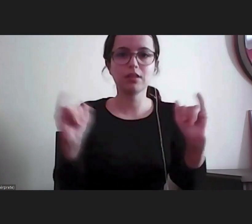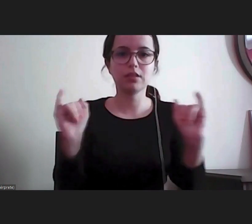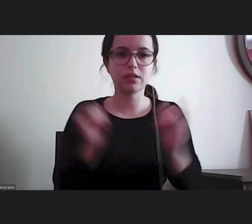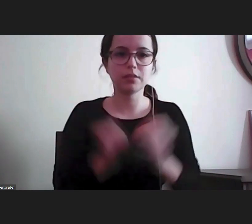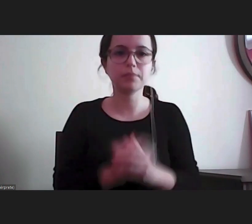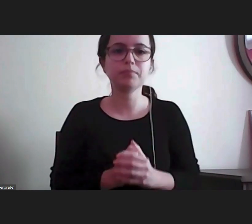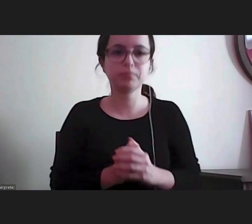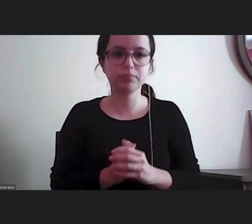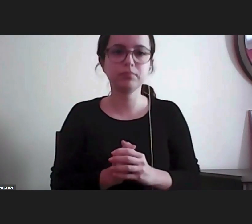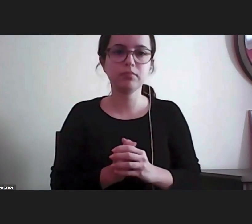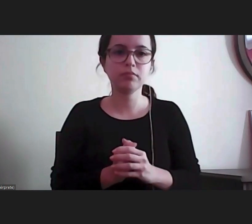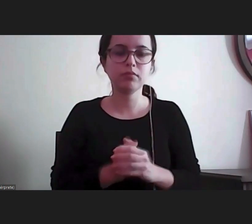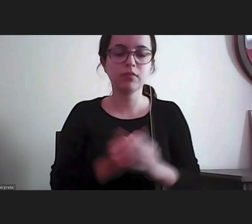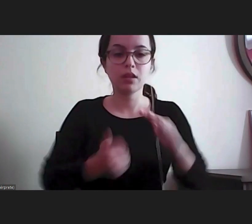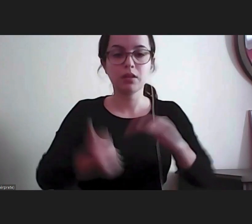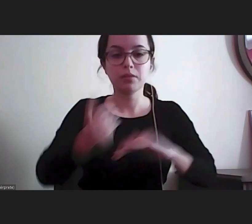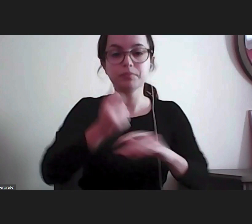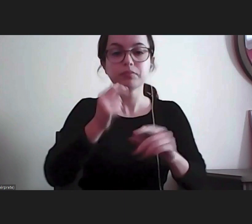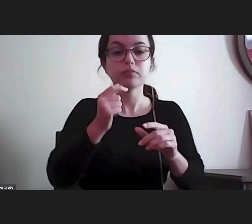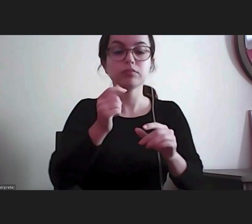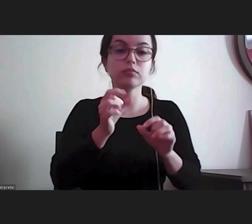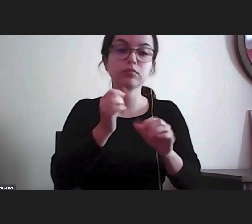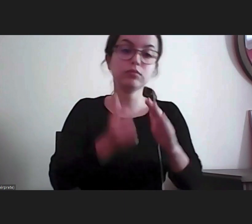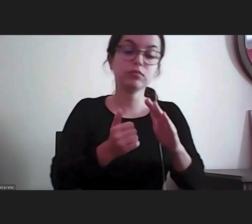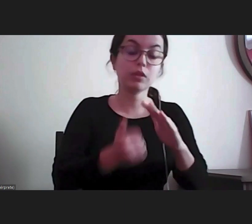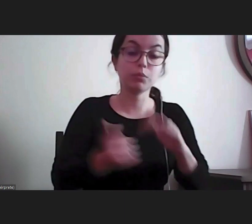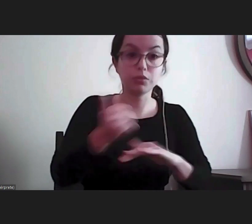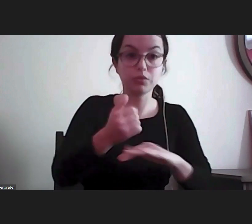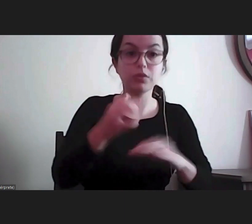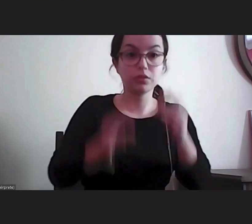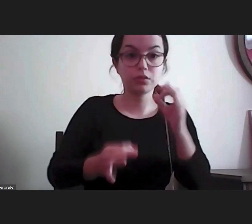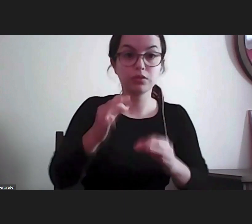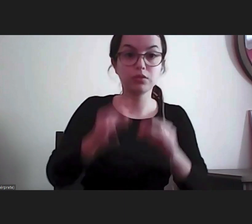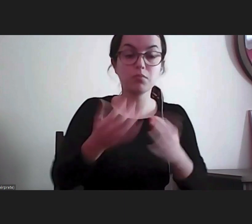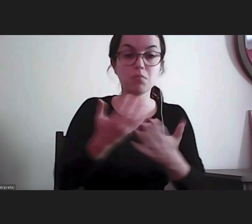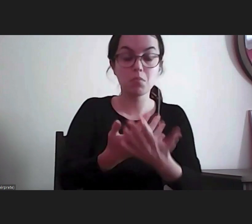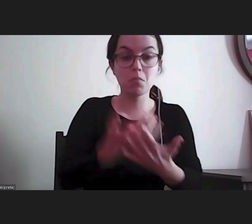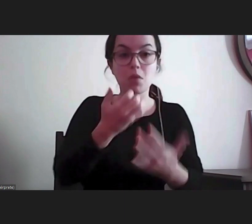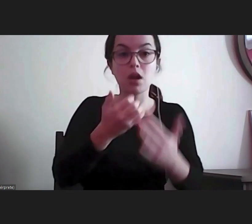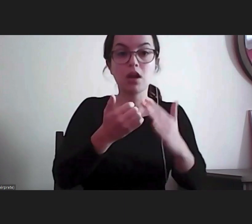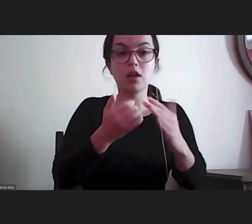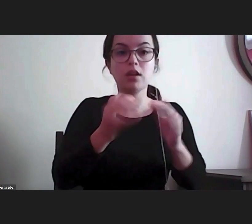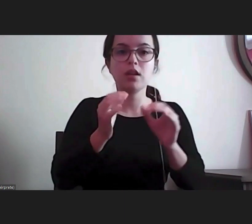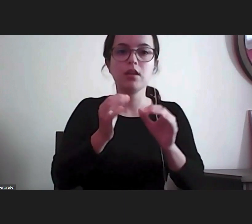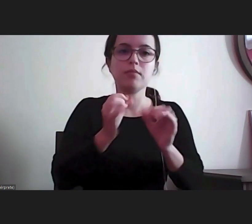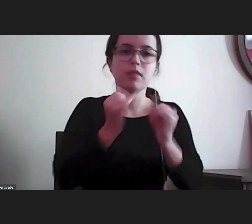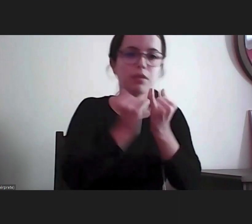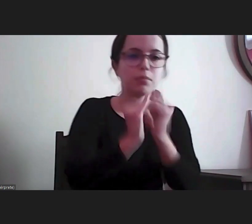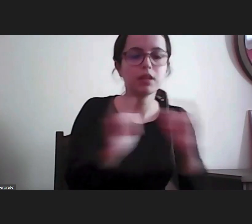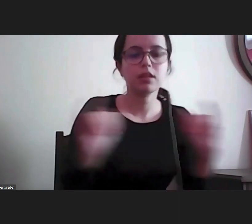O Provedor de Justiça tem a característica marcada da independência em relação